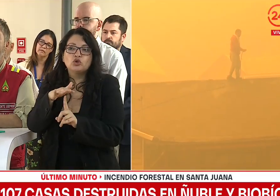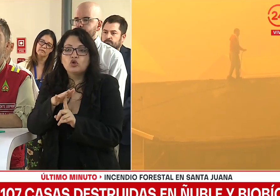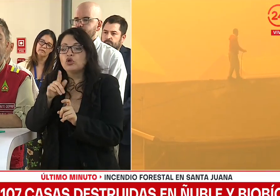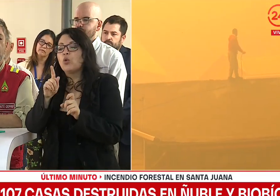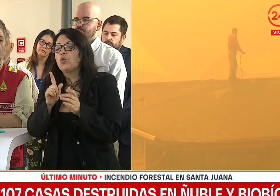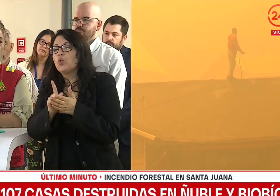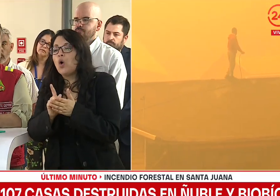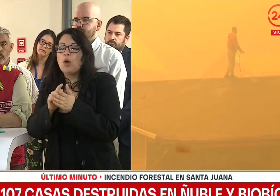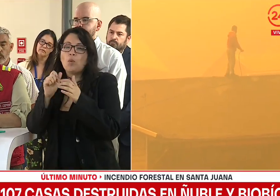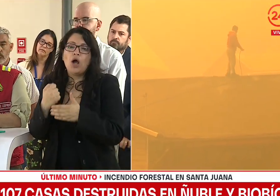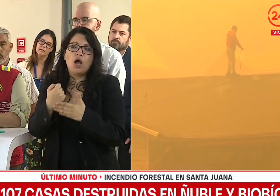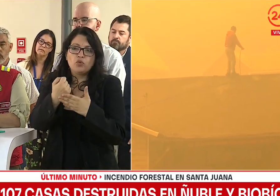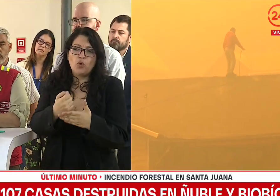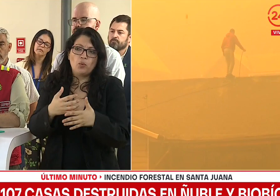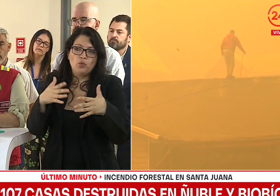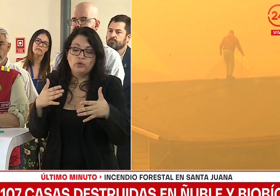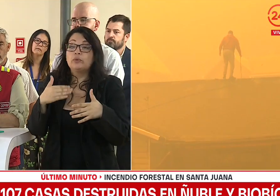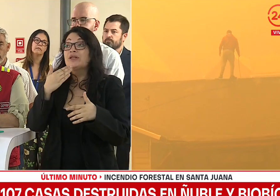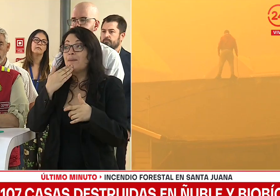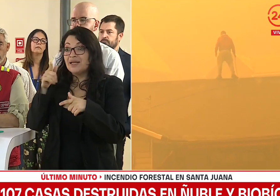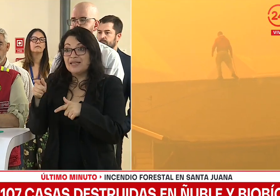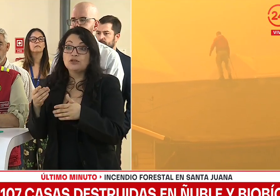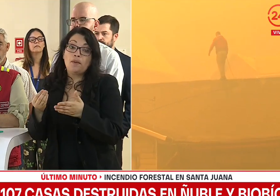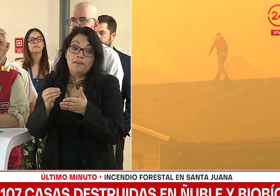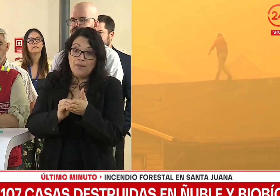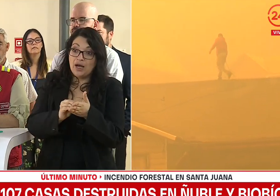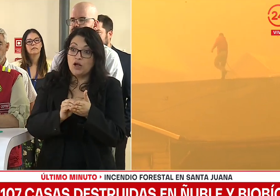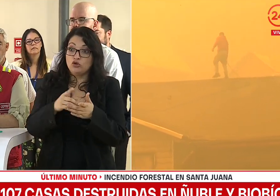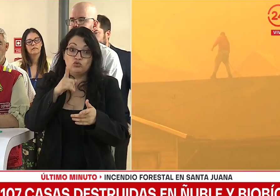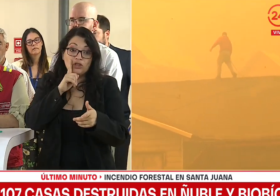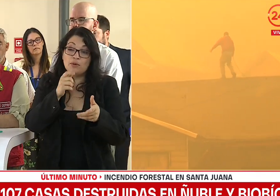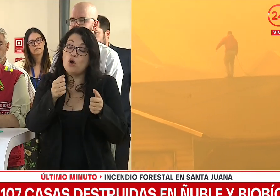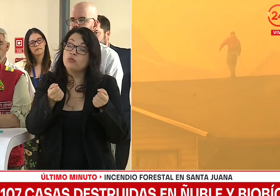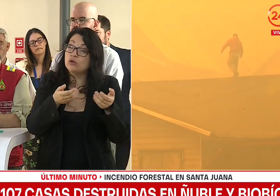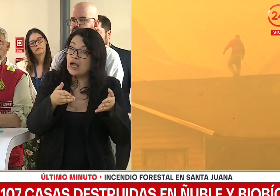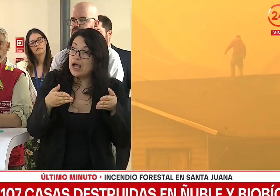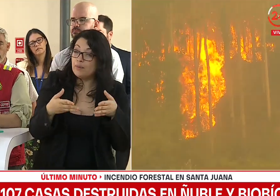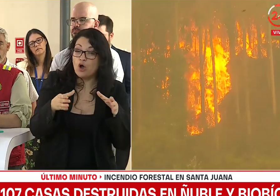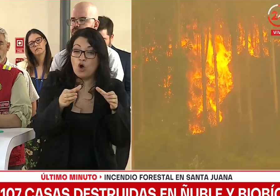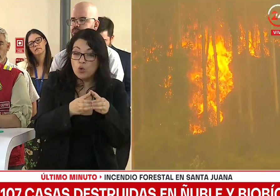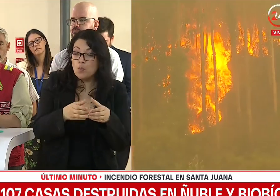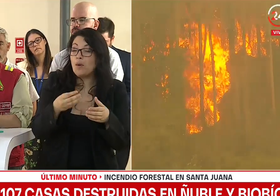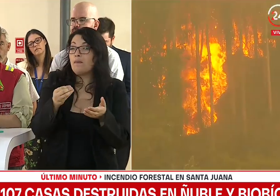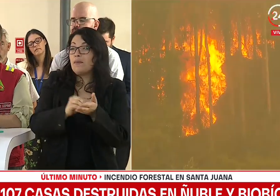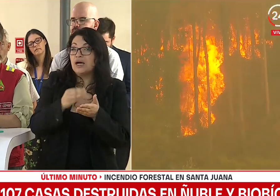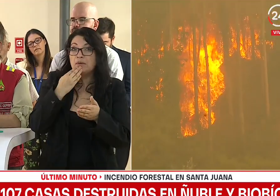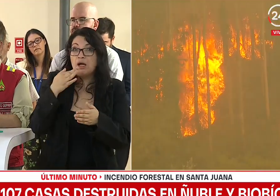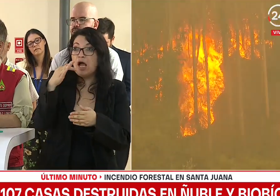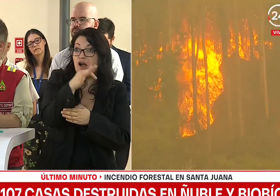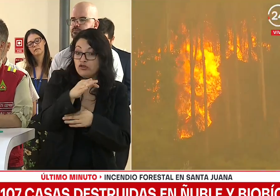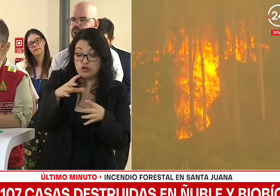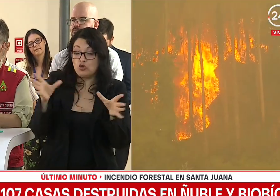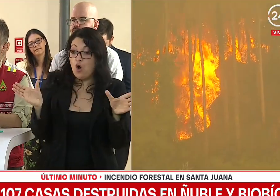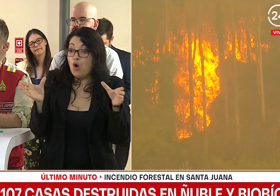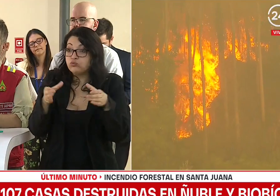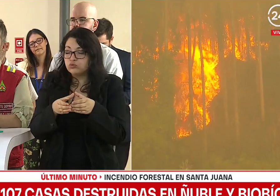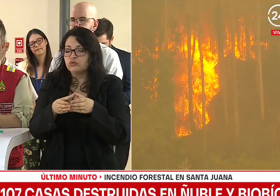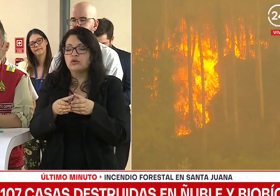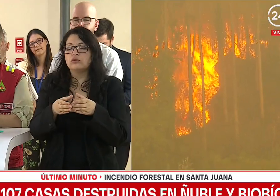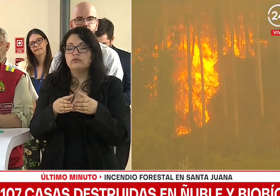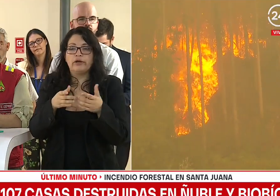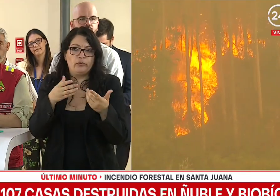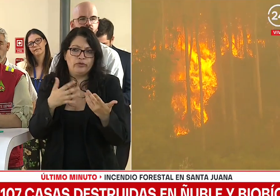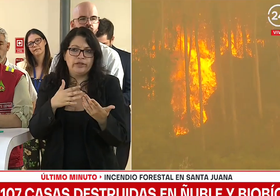posiciones y en complemento con nuestros recursos tanto terrestres como aéreos. No nos olvidemos, ¿cierto?, que en el tema de